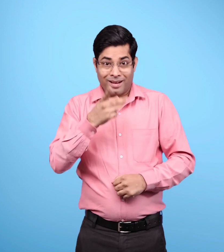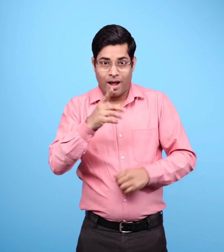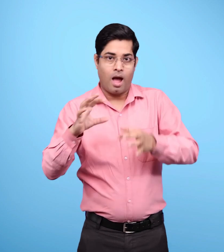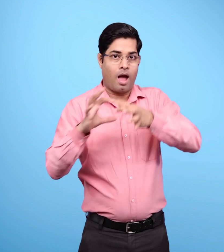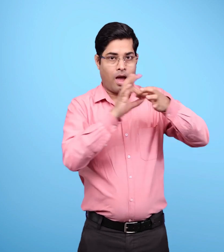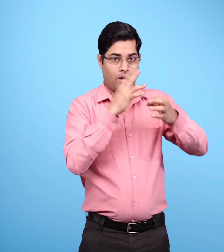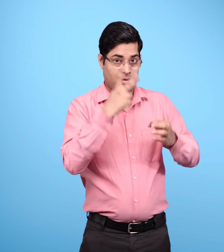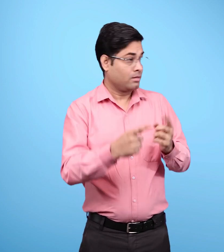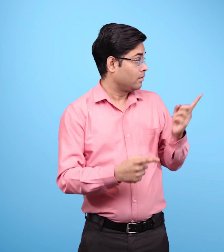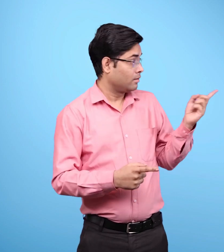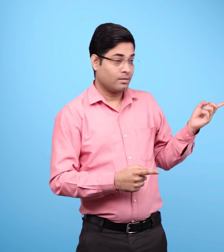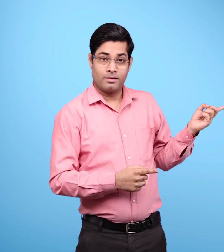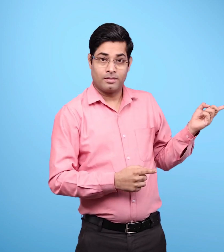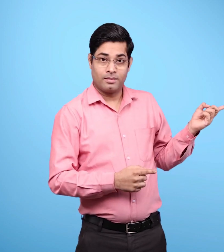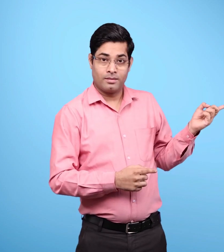जैसा कि चित्र में दिखाया गया है.